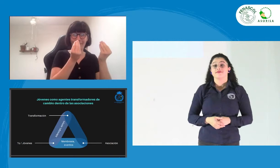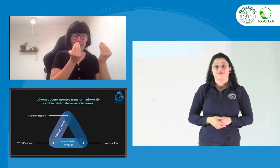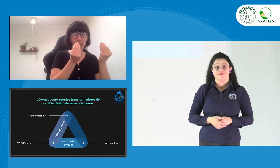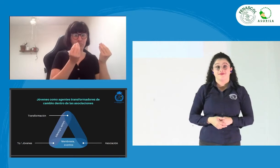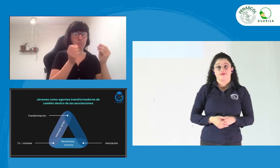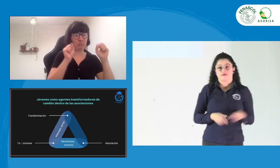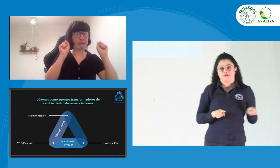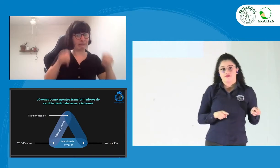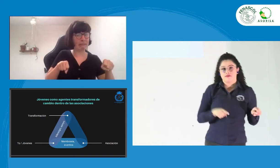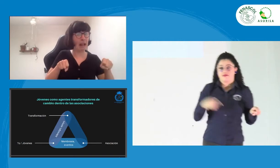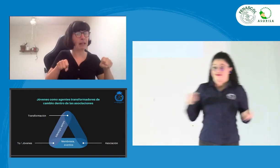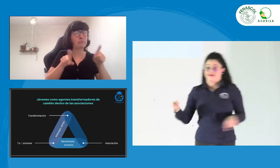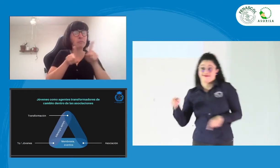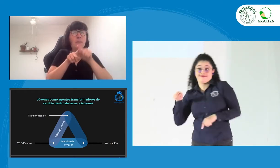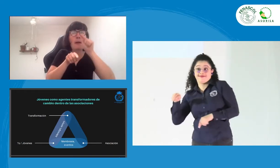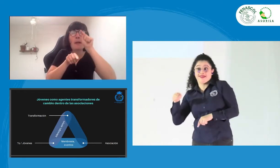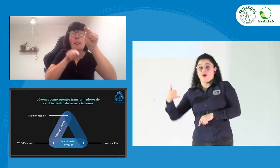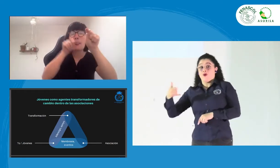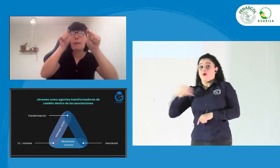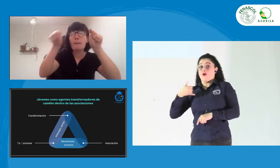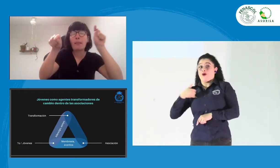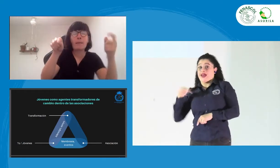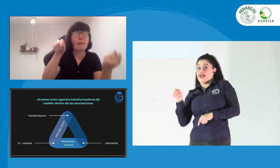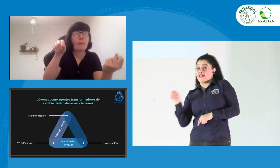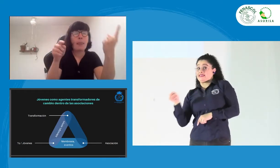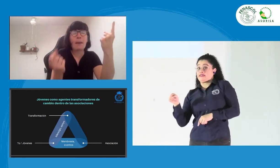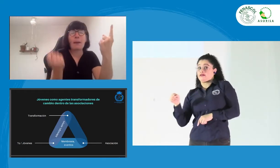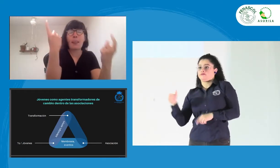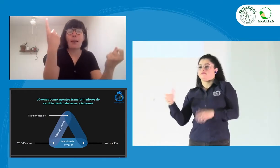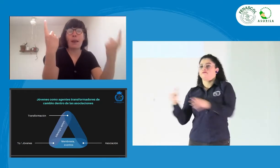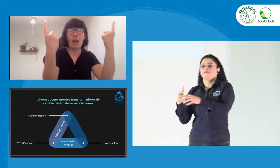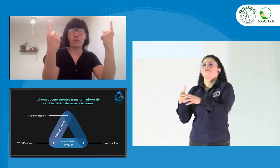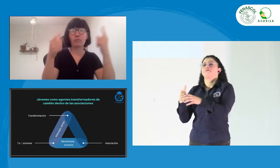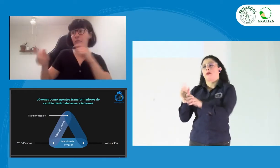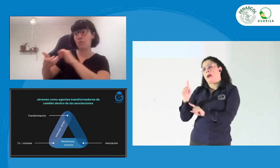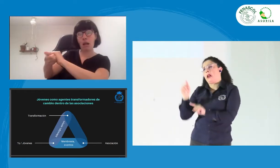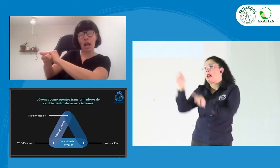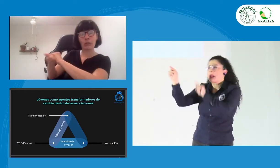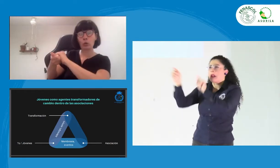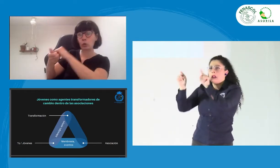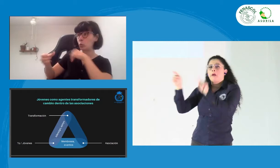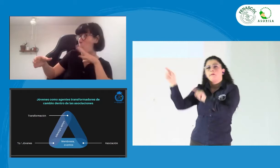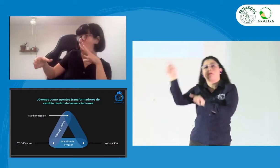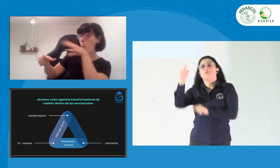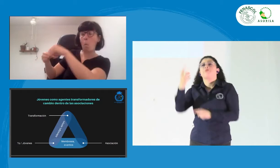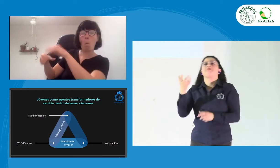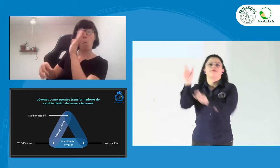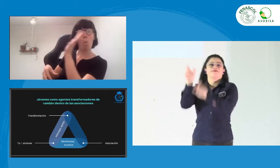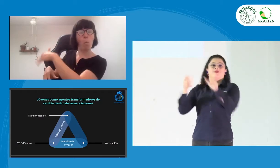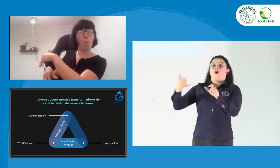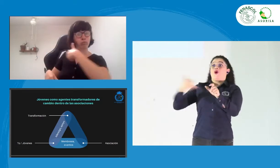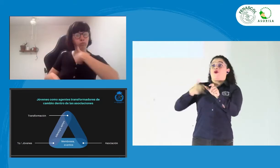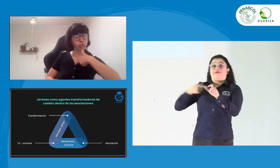¿Y qué vemos acá? Entonces vemos que los jóvenes están